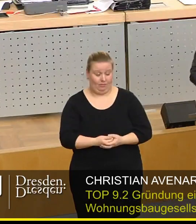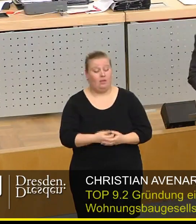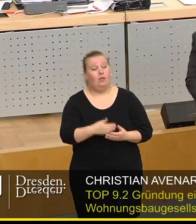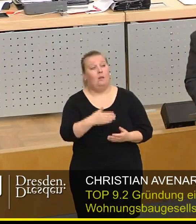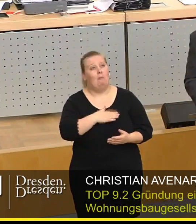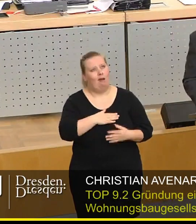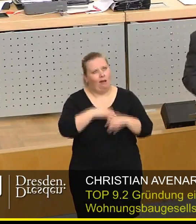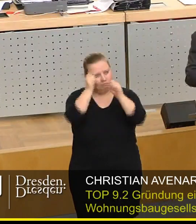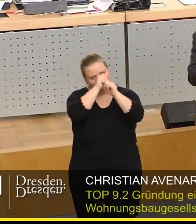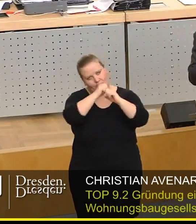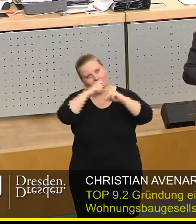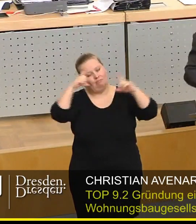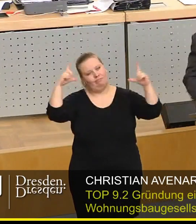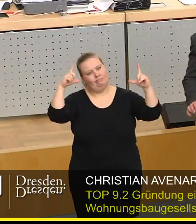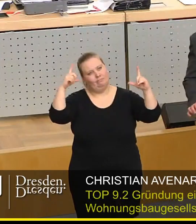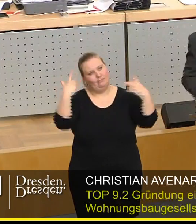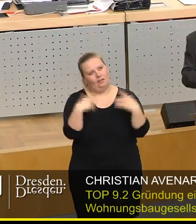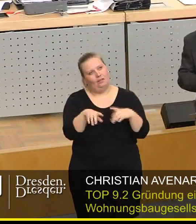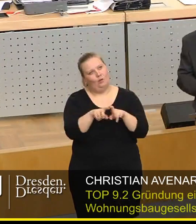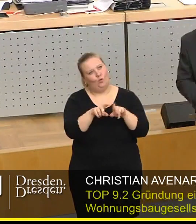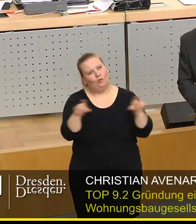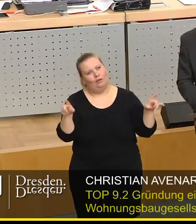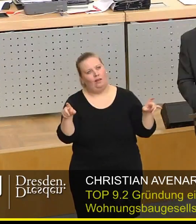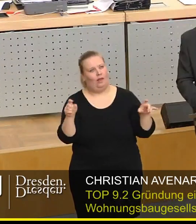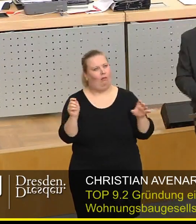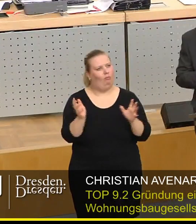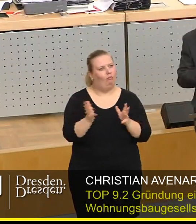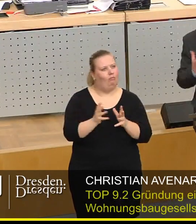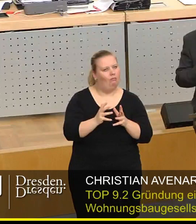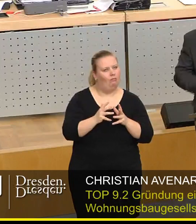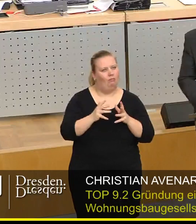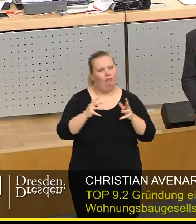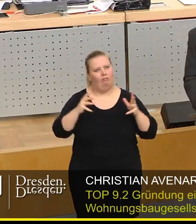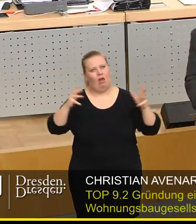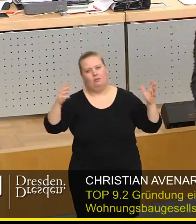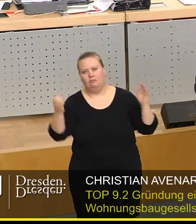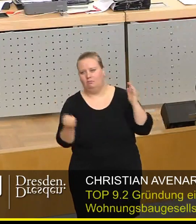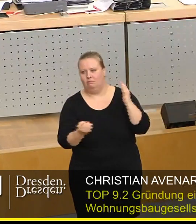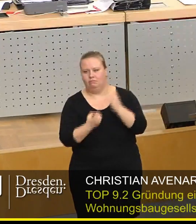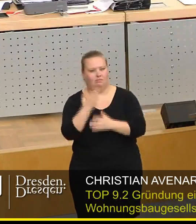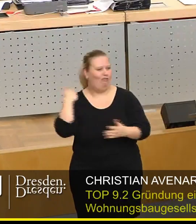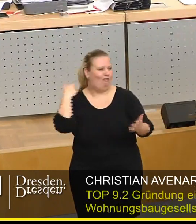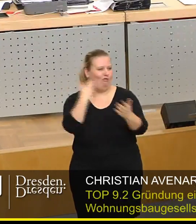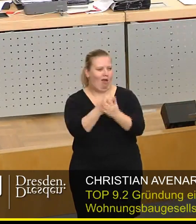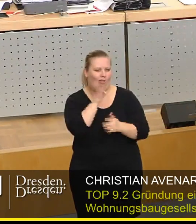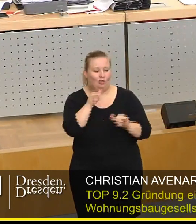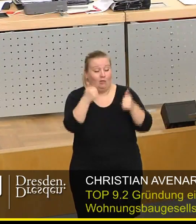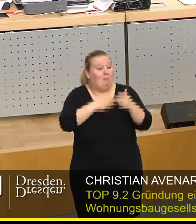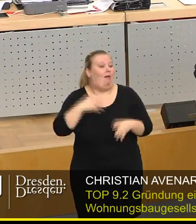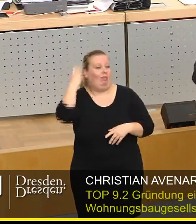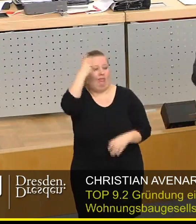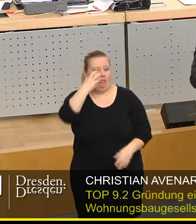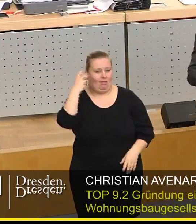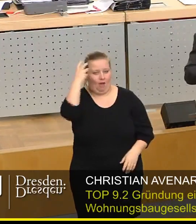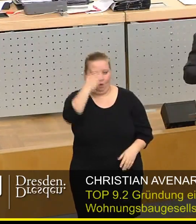Meine Idealvorstellung ist, dass das Unternehmen richtig aufblüht, wenn ich es schon lange nicht mehr erleben kann. So sollte es sein.